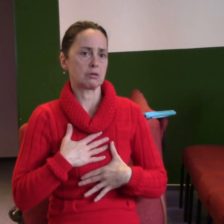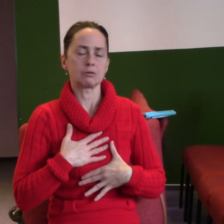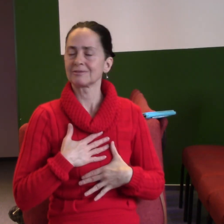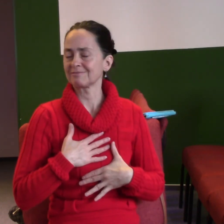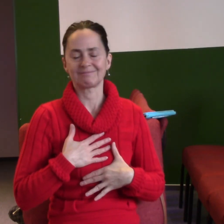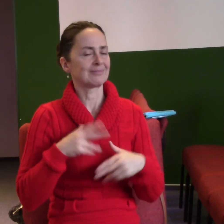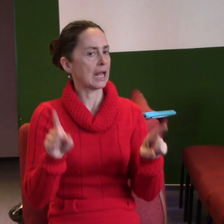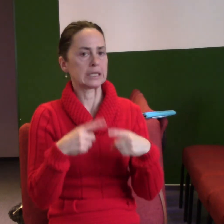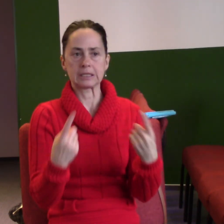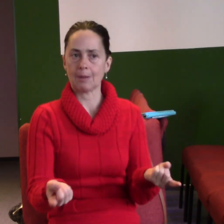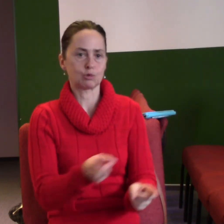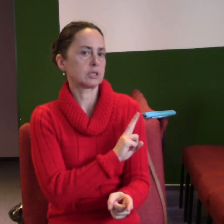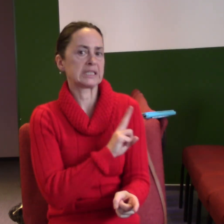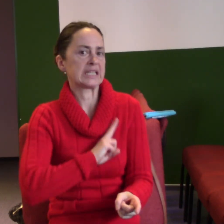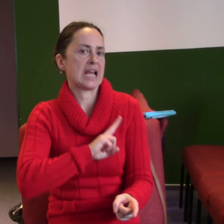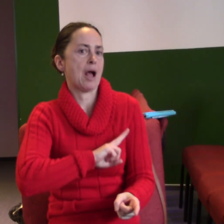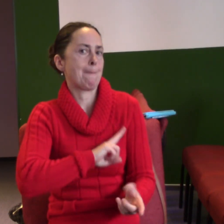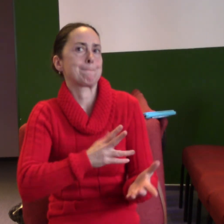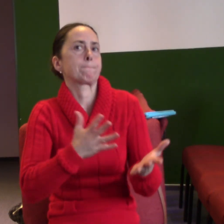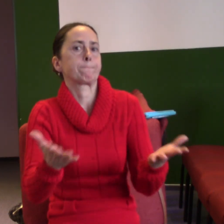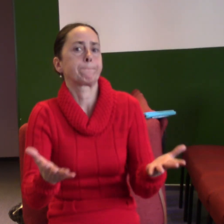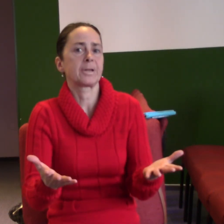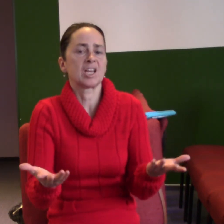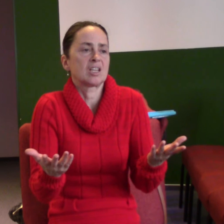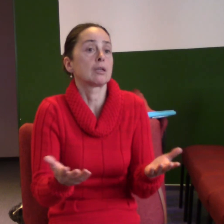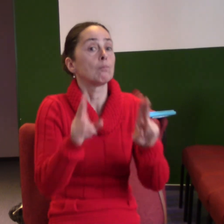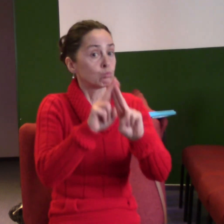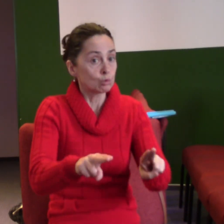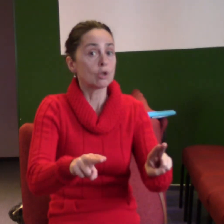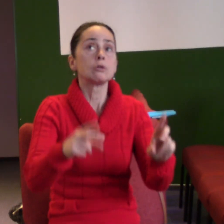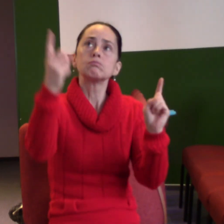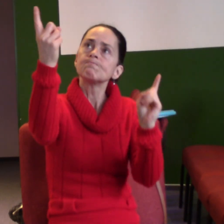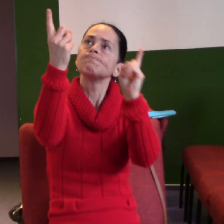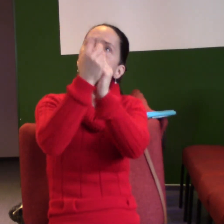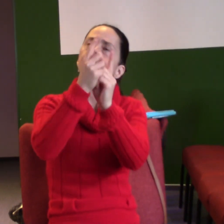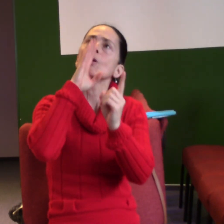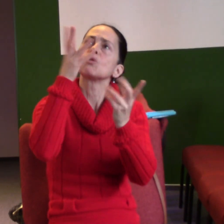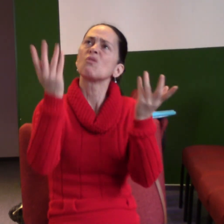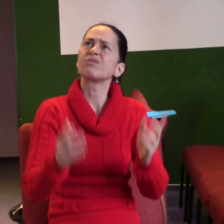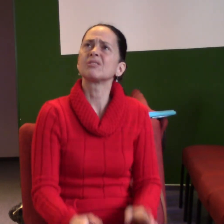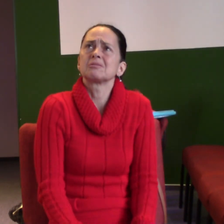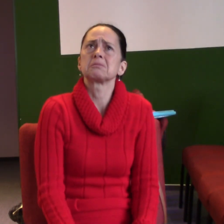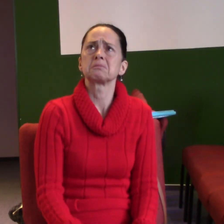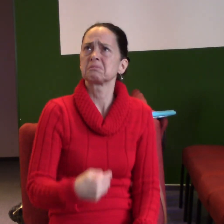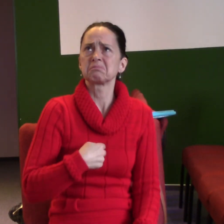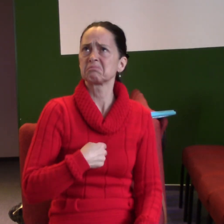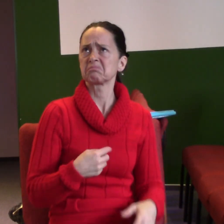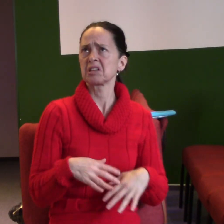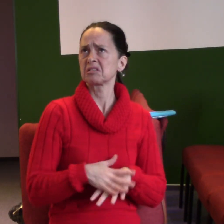Začni o tom s pánem Boha mluvit. Řekl mu, tati, já to asi nemám, nebo já nevím, můžeš mě pomoct? Tady někde? Tady